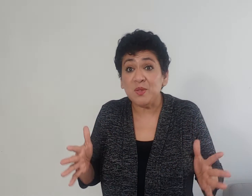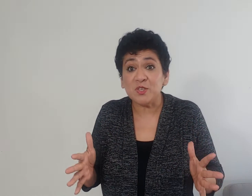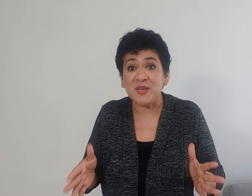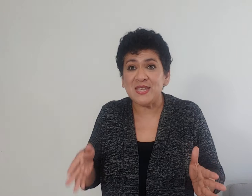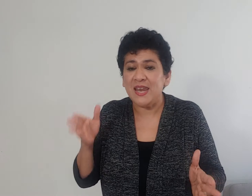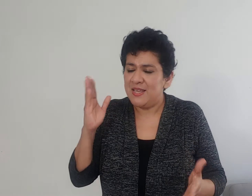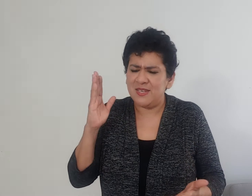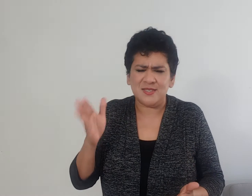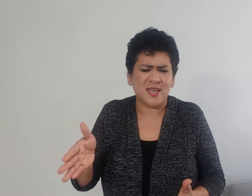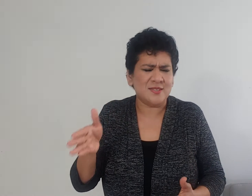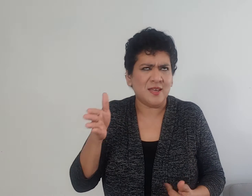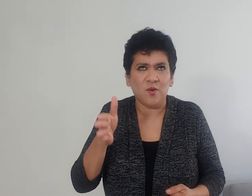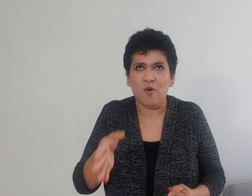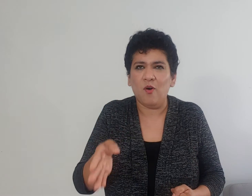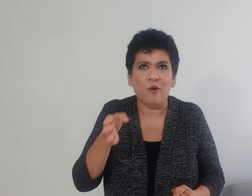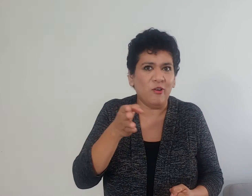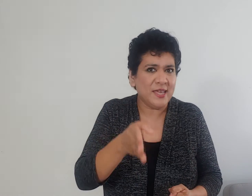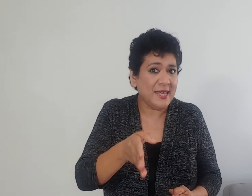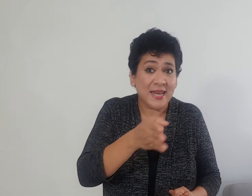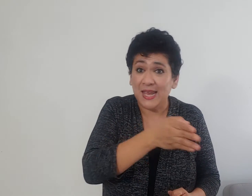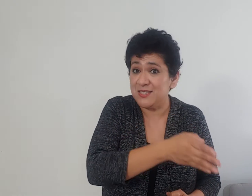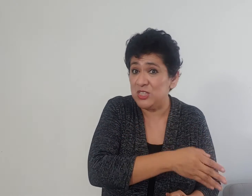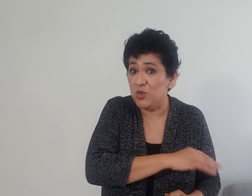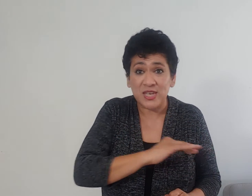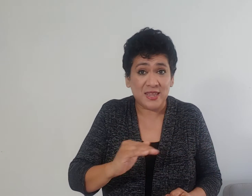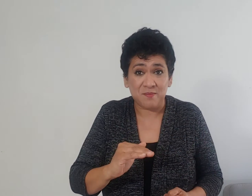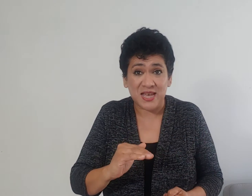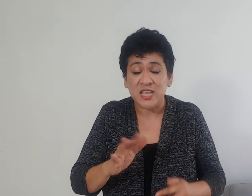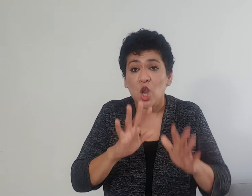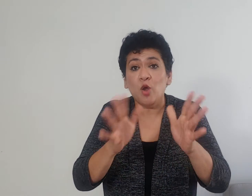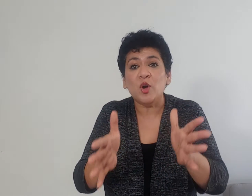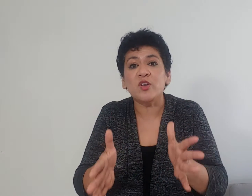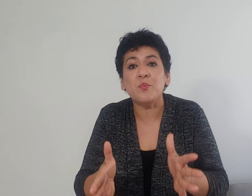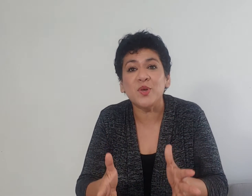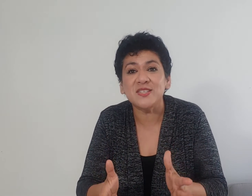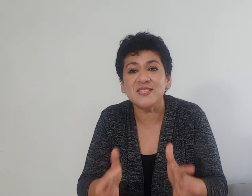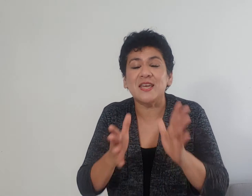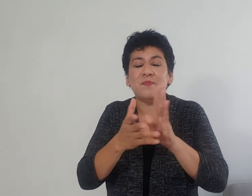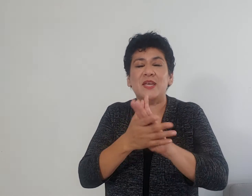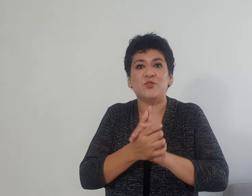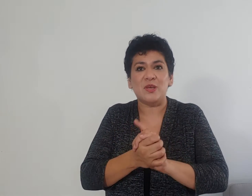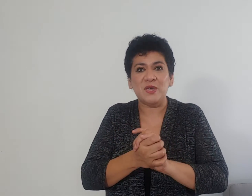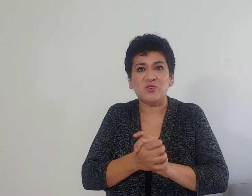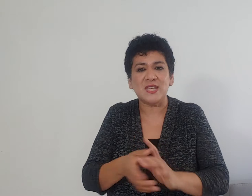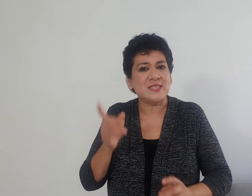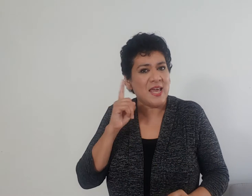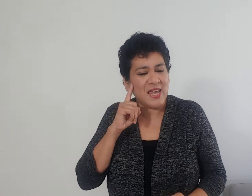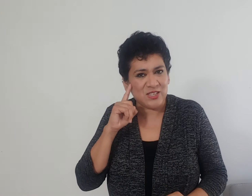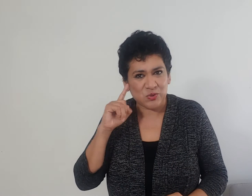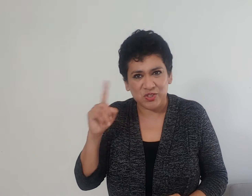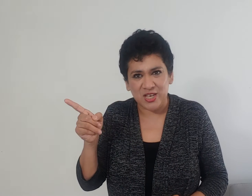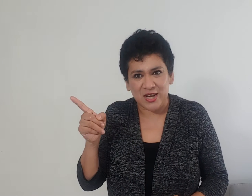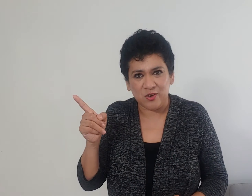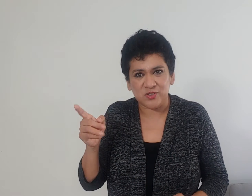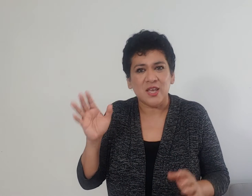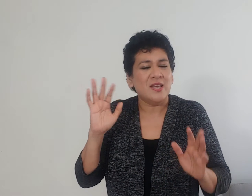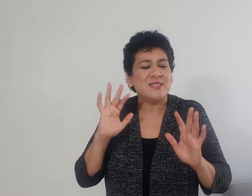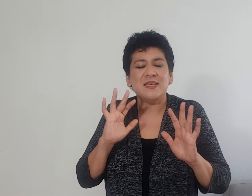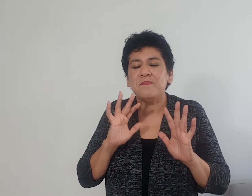podemos pasar tristeza, enojo, ira, negación y demás. Lo mejor que puedes hacer para tus amigos es escucharlos,